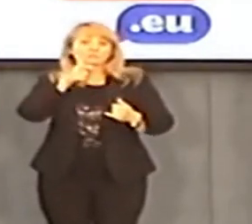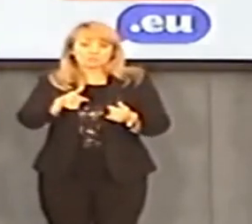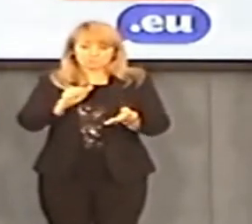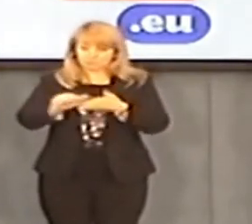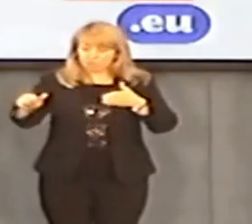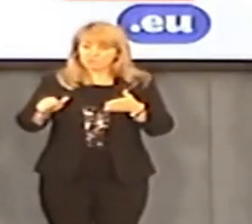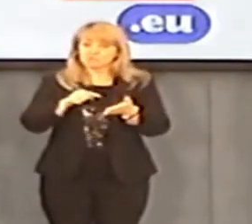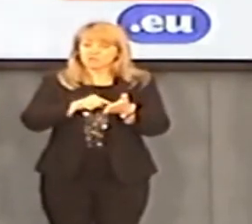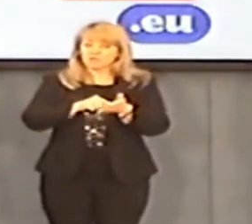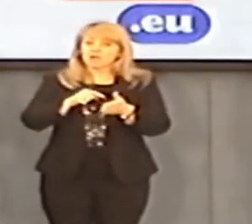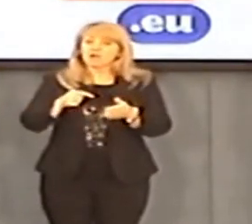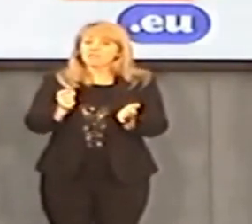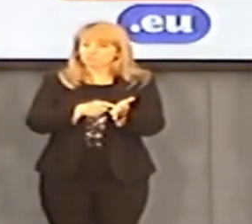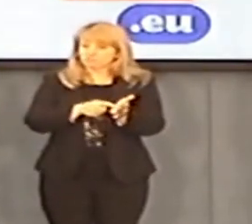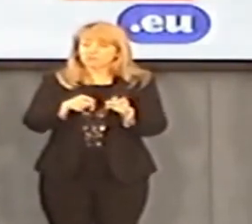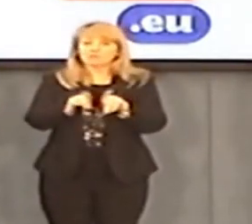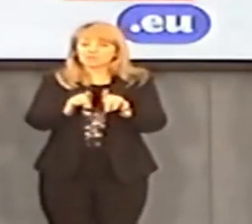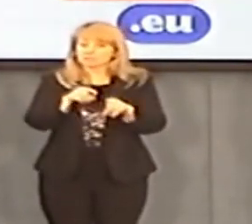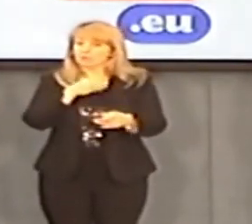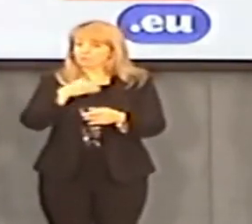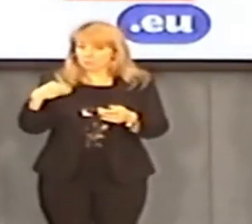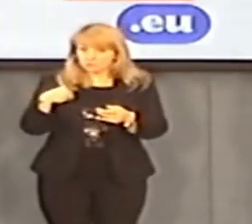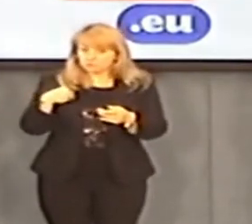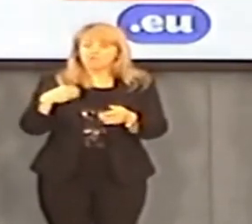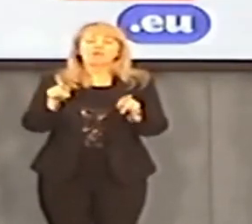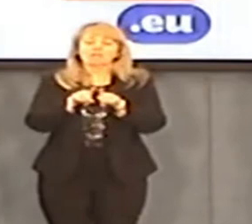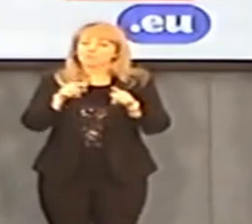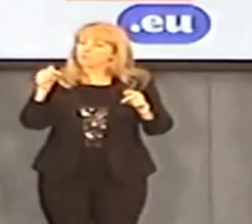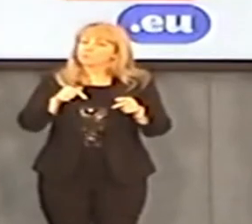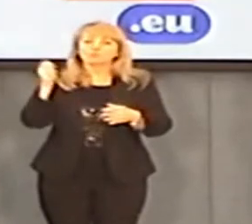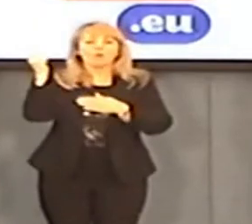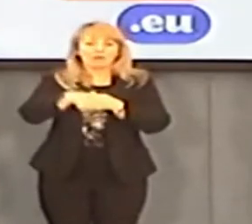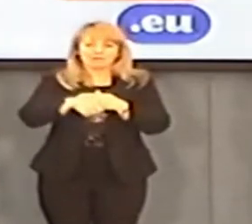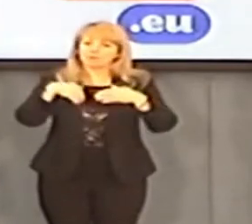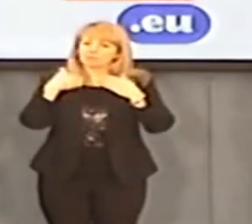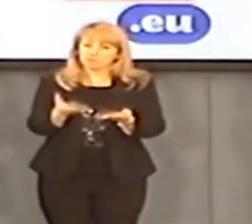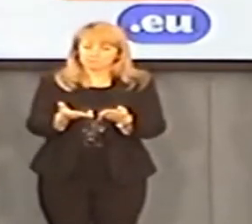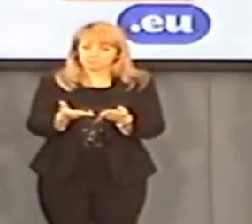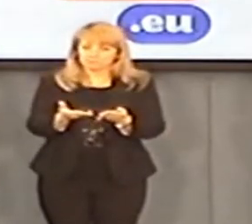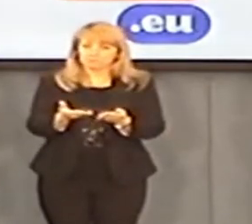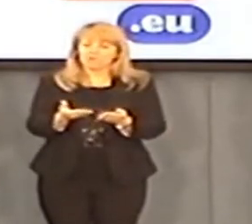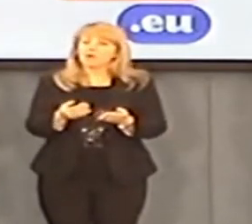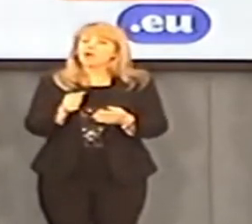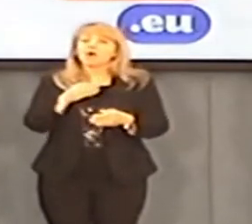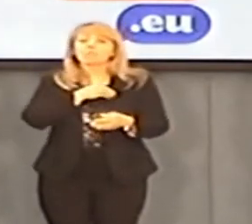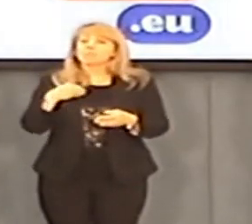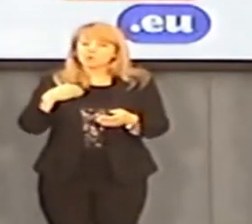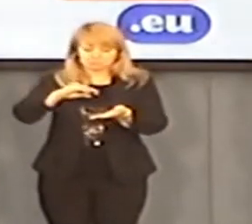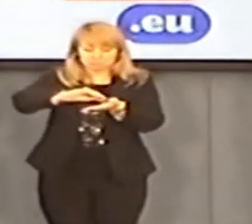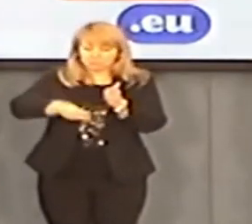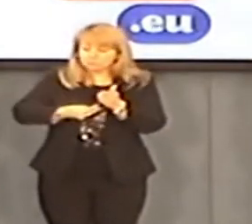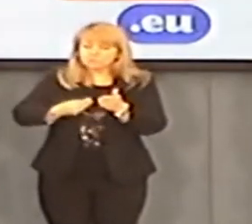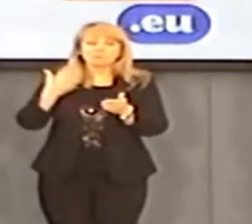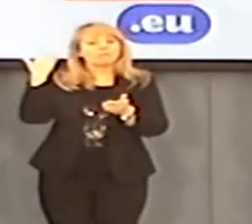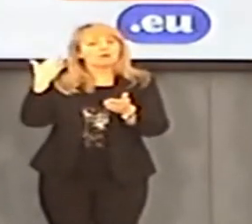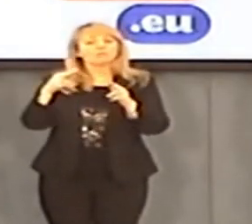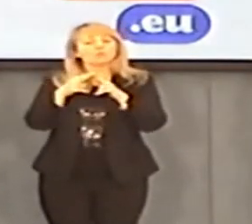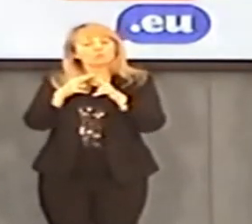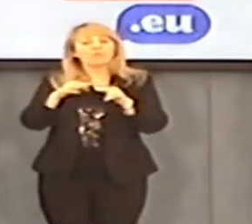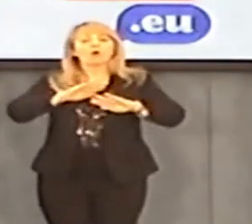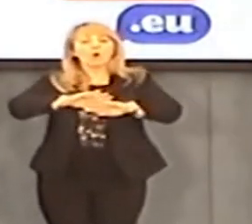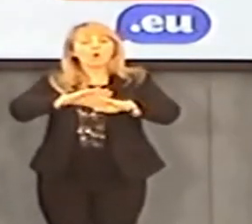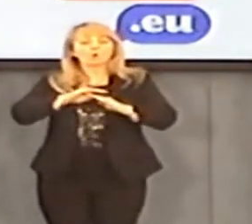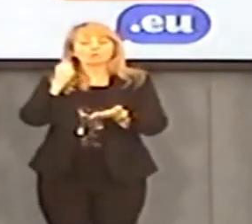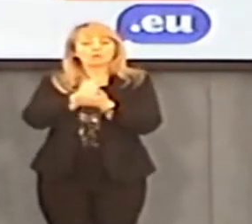powinien być ścigany przez polskie prawo, o ile przestępstwo to jest również sankcjonowane w Polsce.